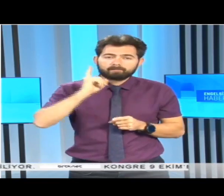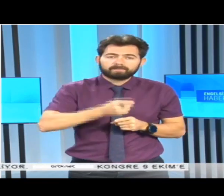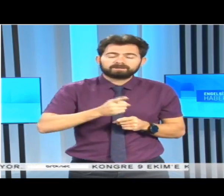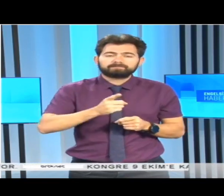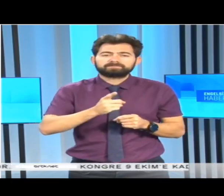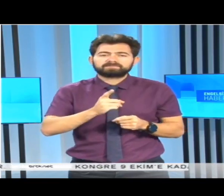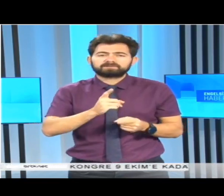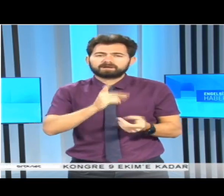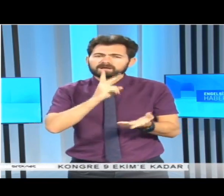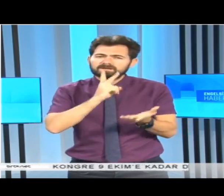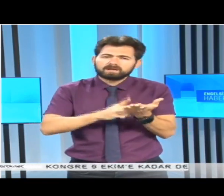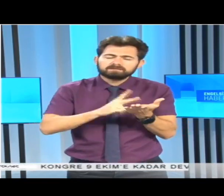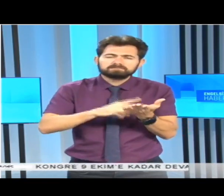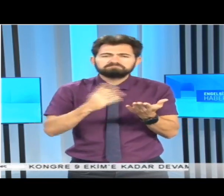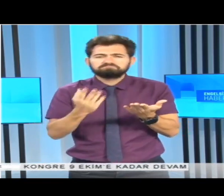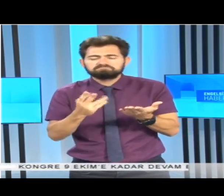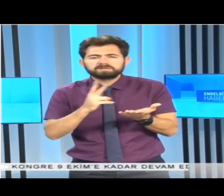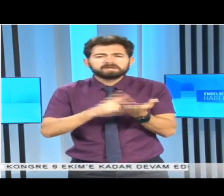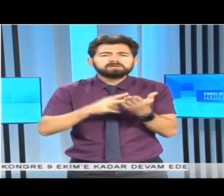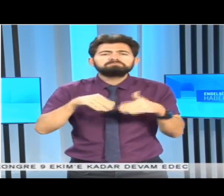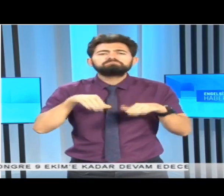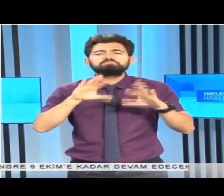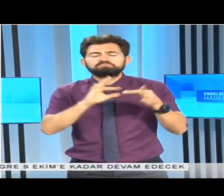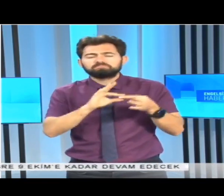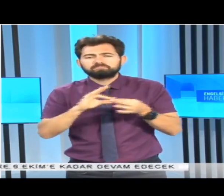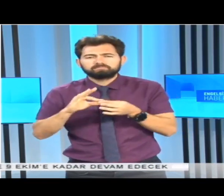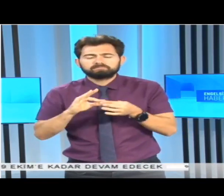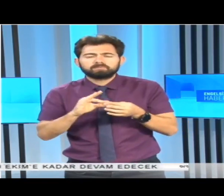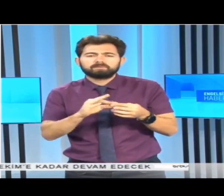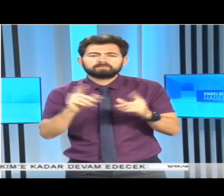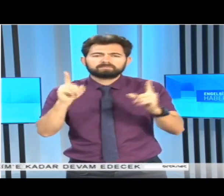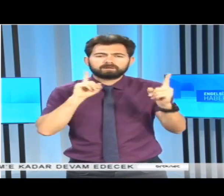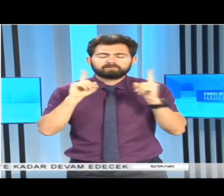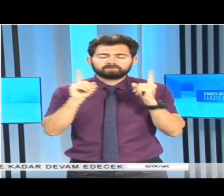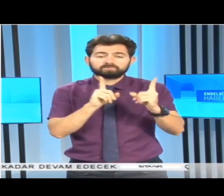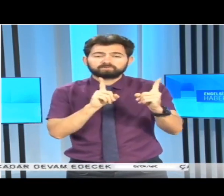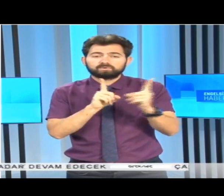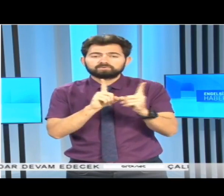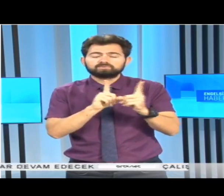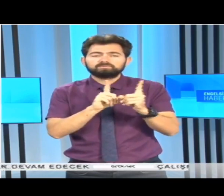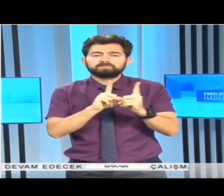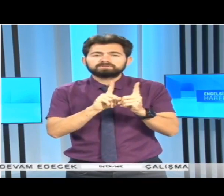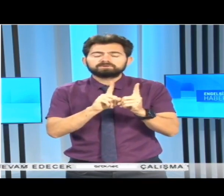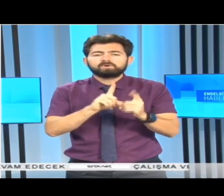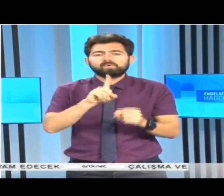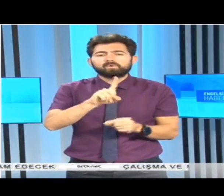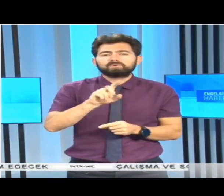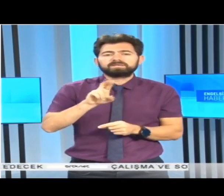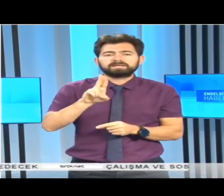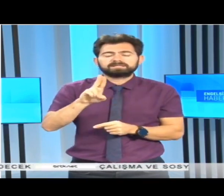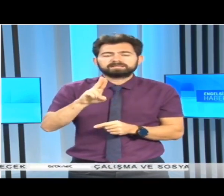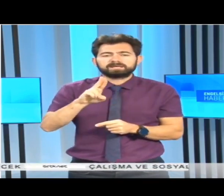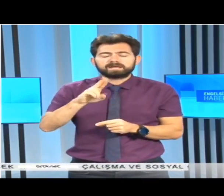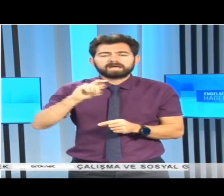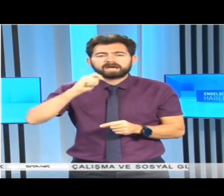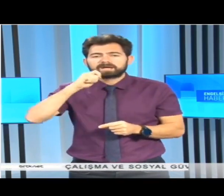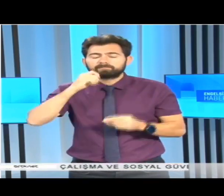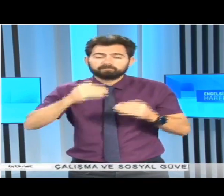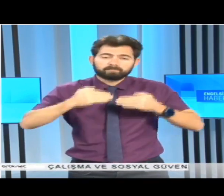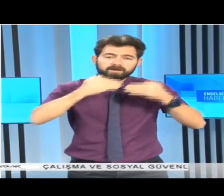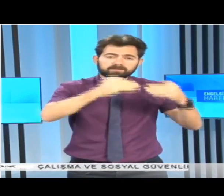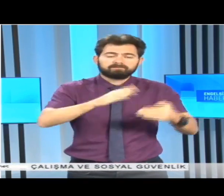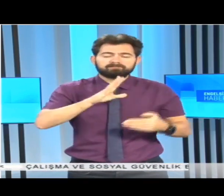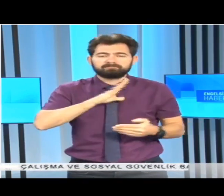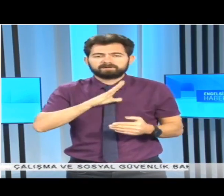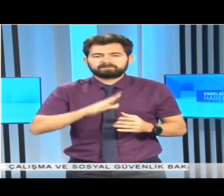kesinleşip kesinleşmeyeceğine ilişkin davanın görüşülmesi 17 Ekim'e ertelendi.